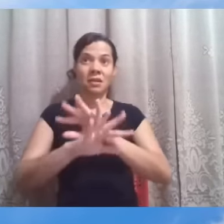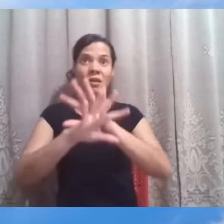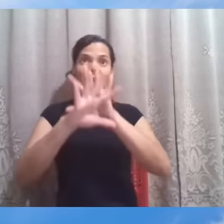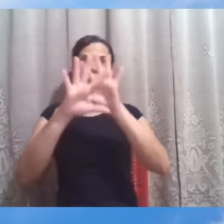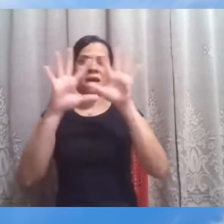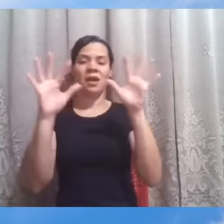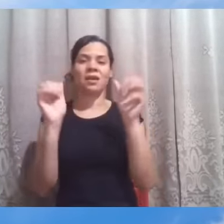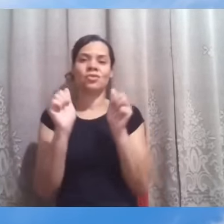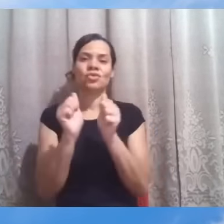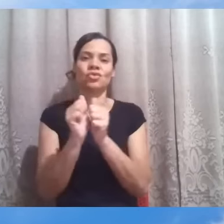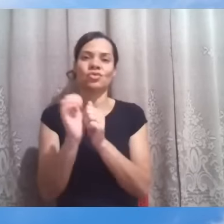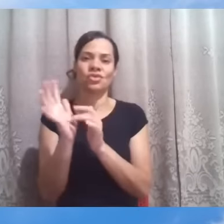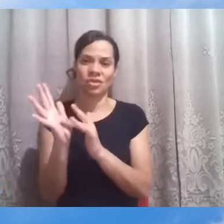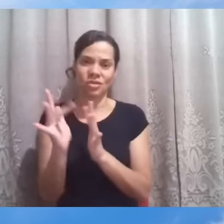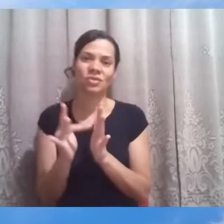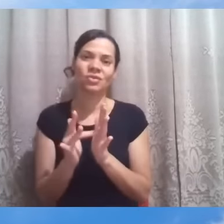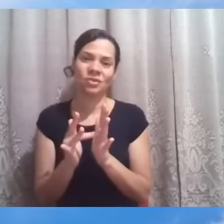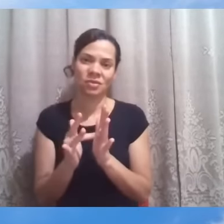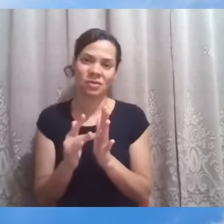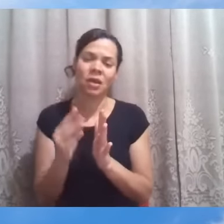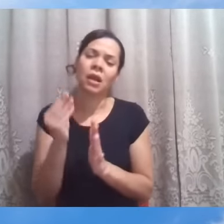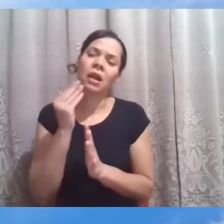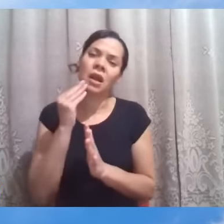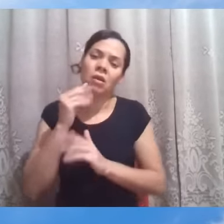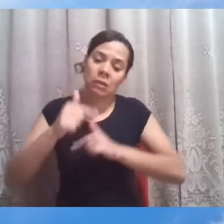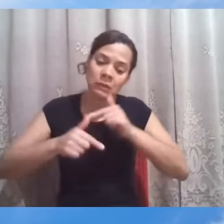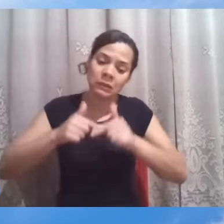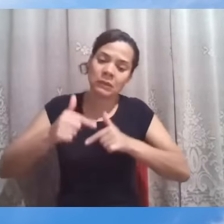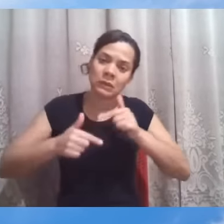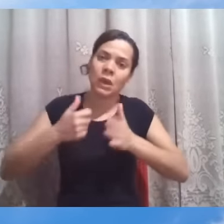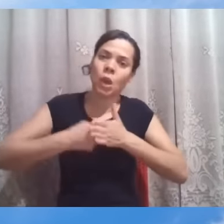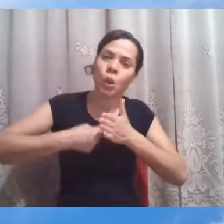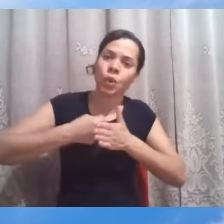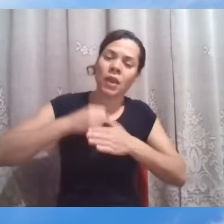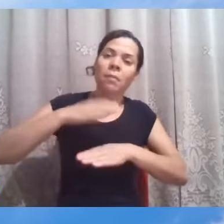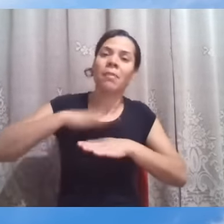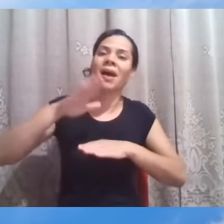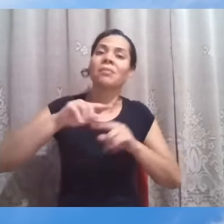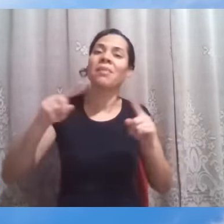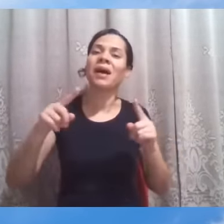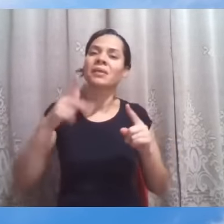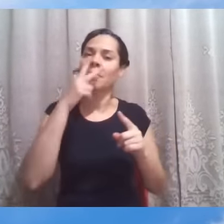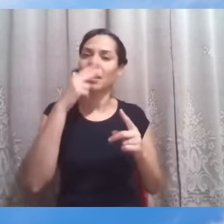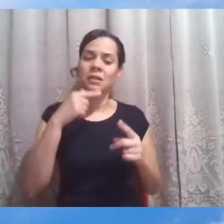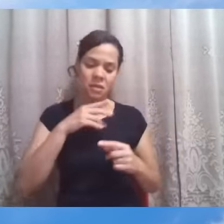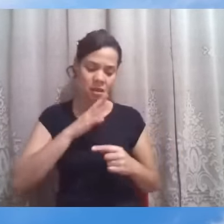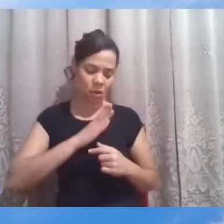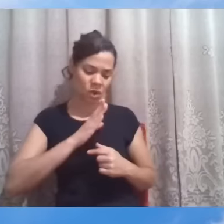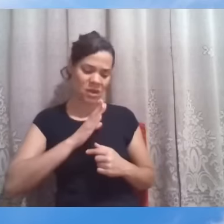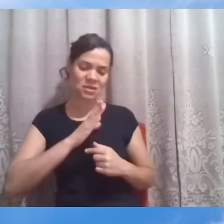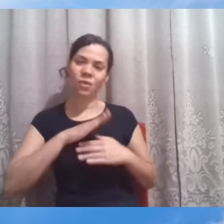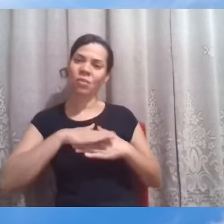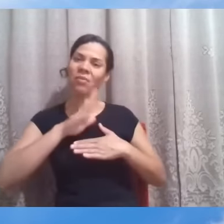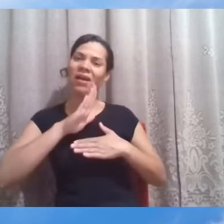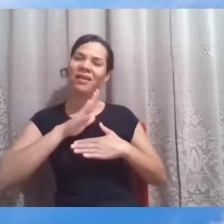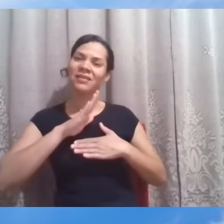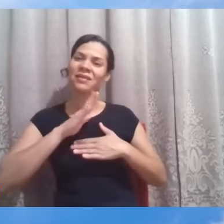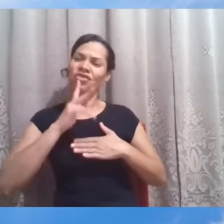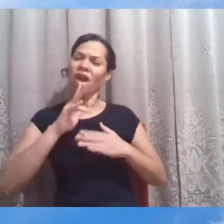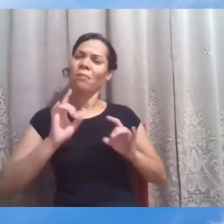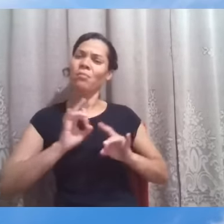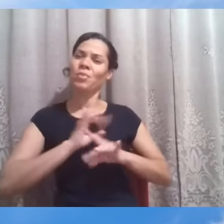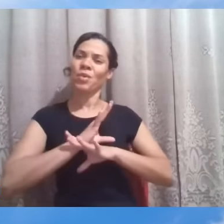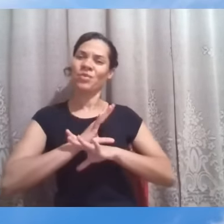Jesus. Claro, as lutas se intensificam, mas a gente não estará mais tão suscetível. Nosso coração estará treinado,